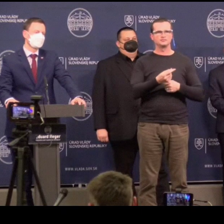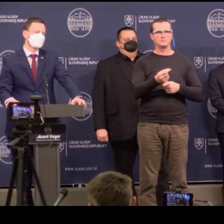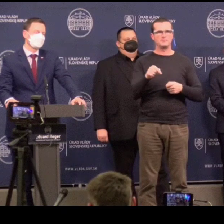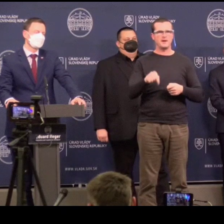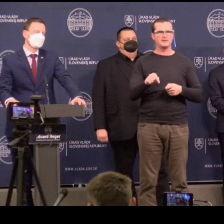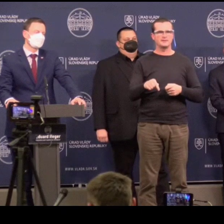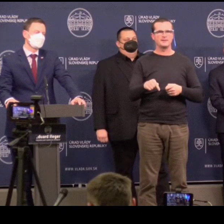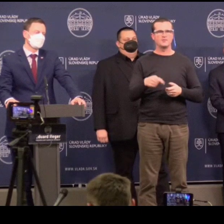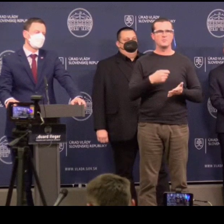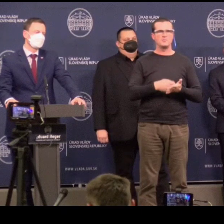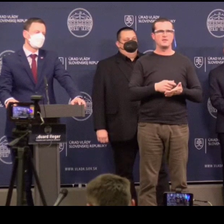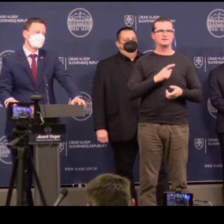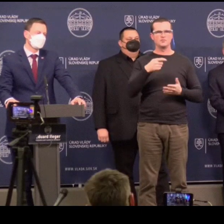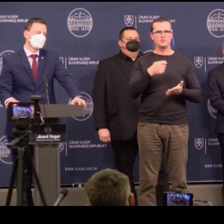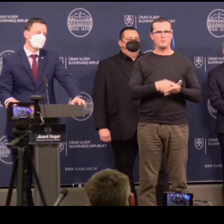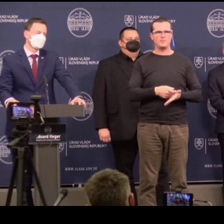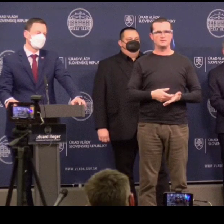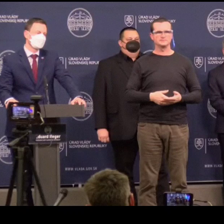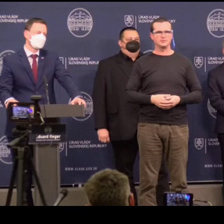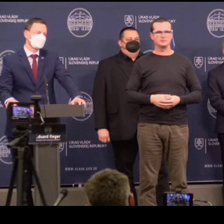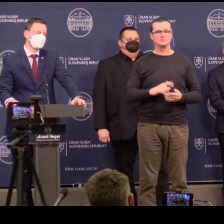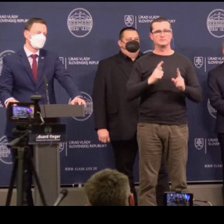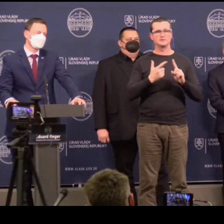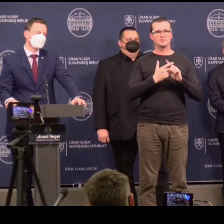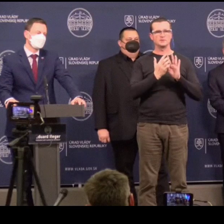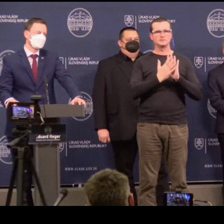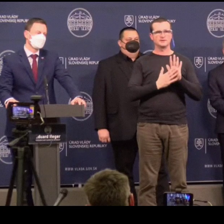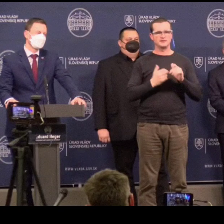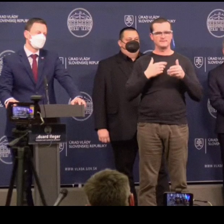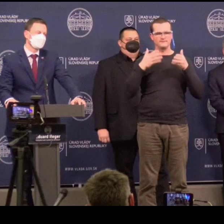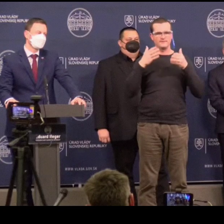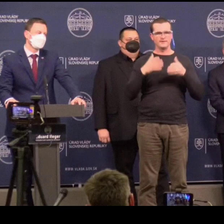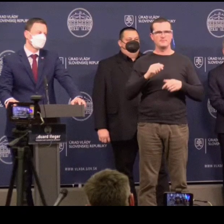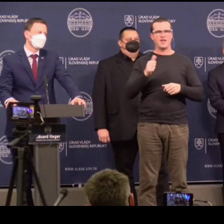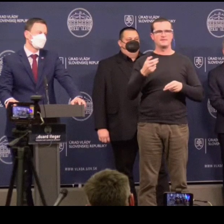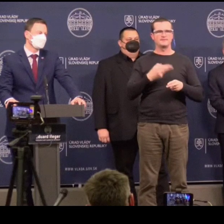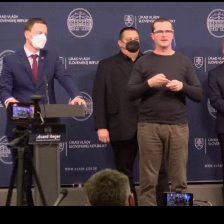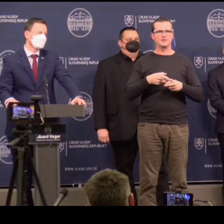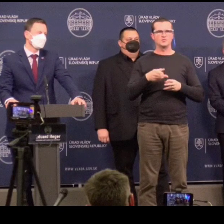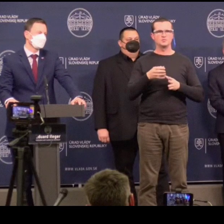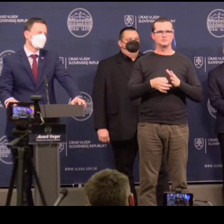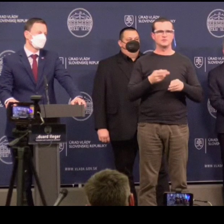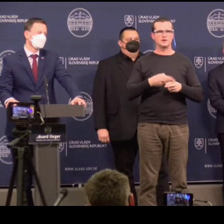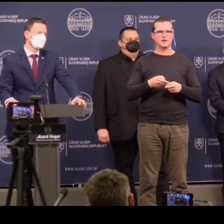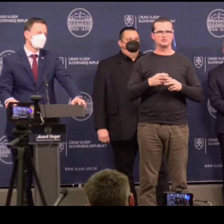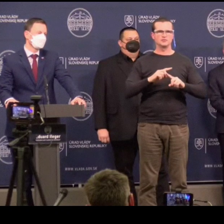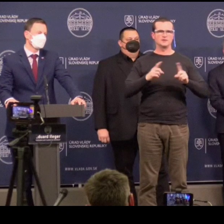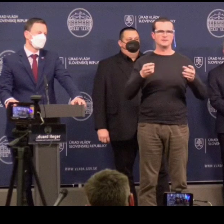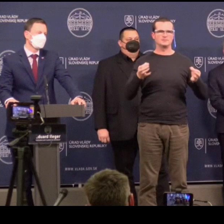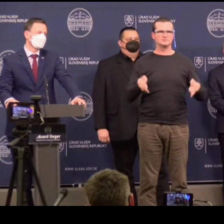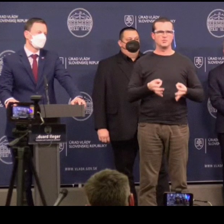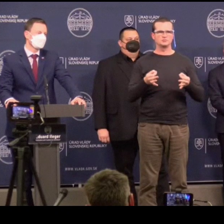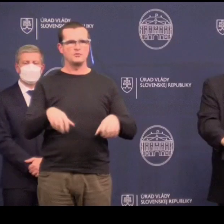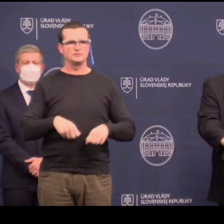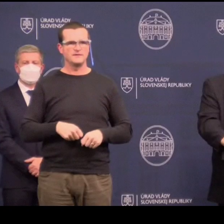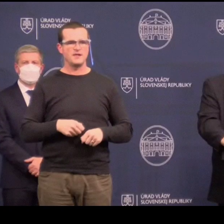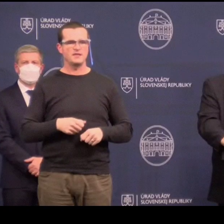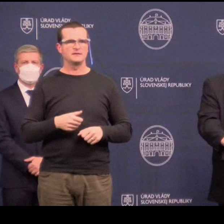uplatnil svoje VETA. Na druhej strane pevne verím, že hlavný hygienik túto situáciu vyrieši možno iným spôsobom.